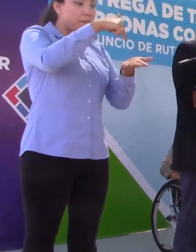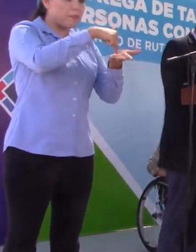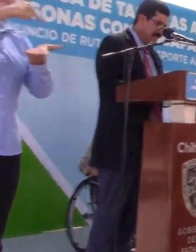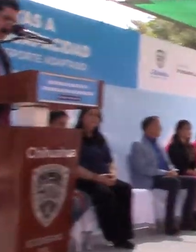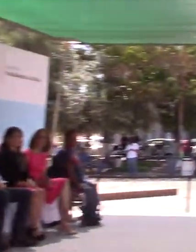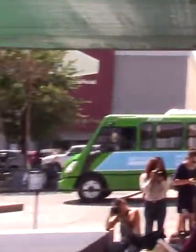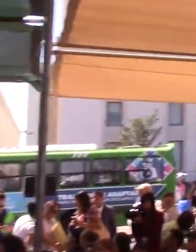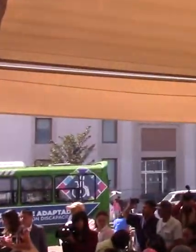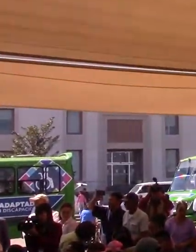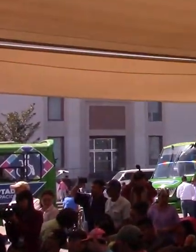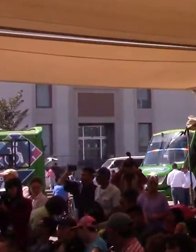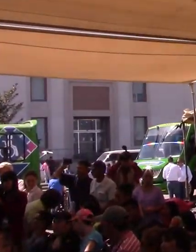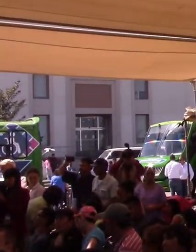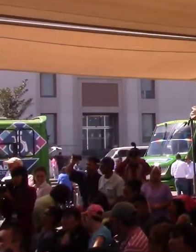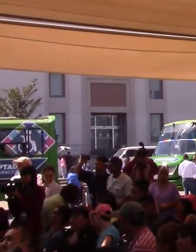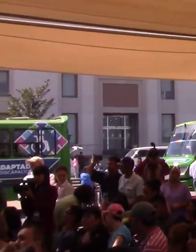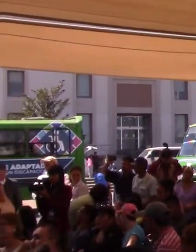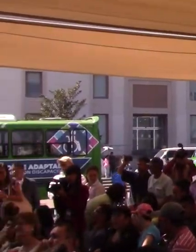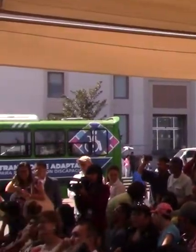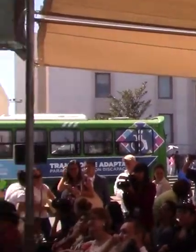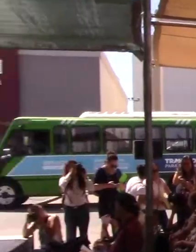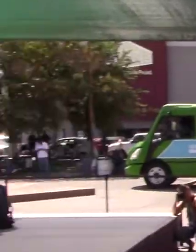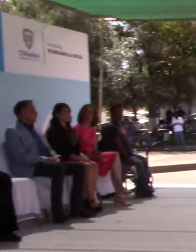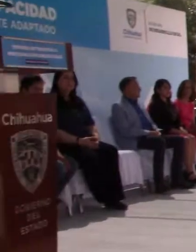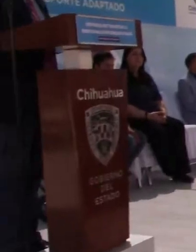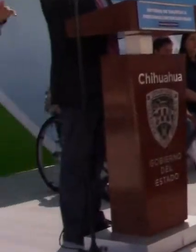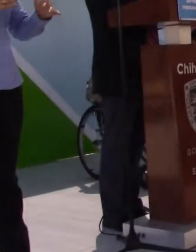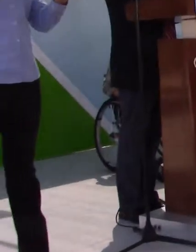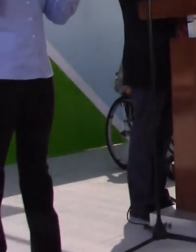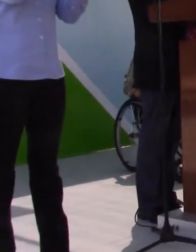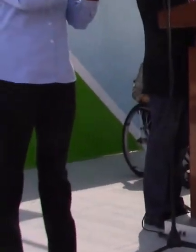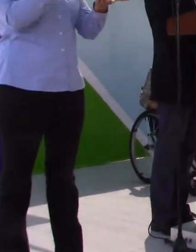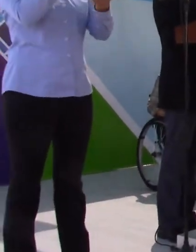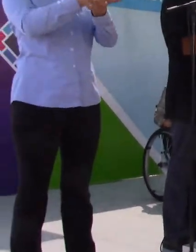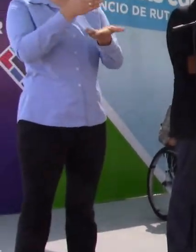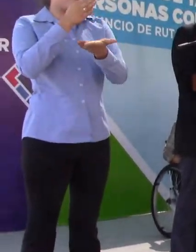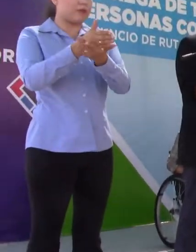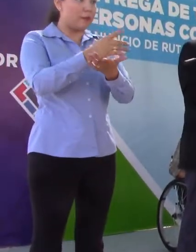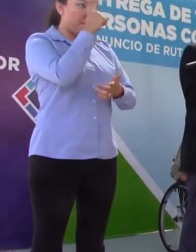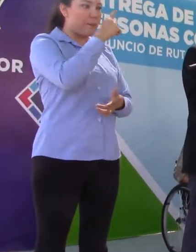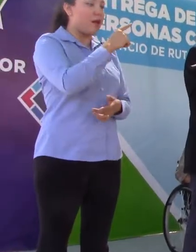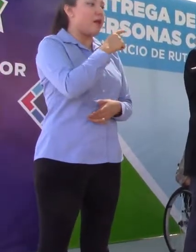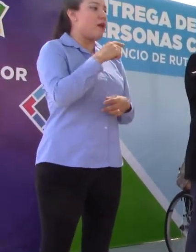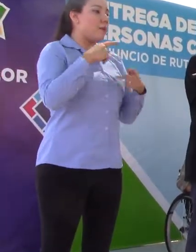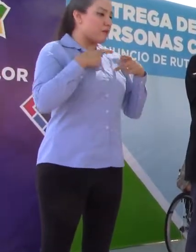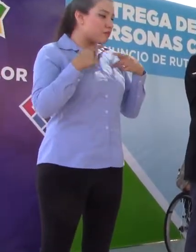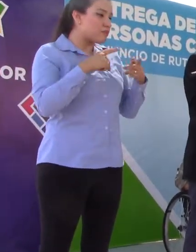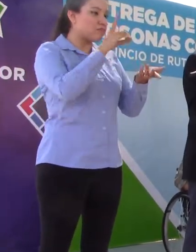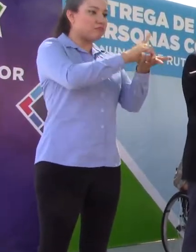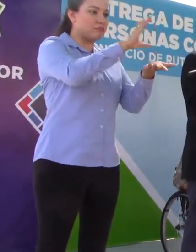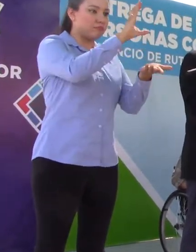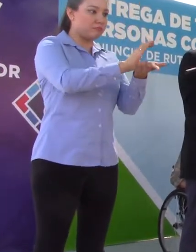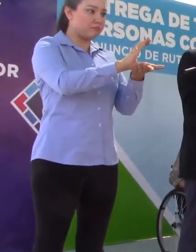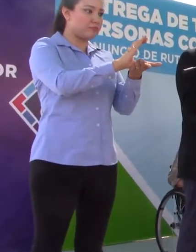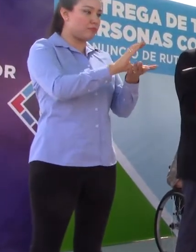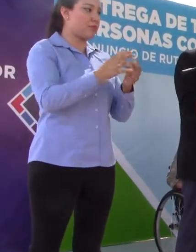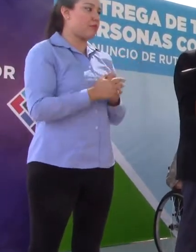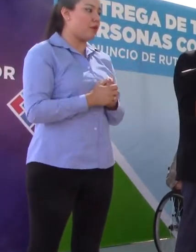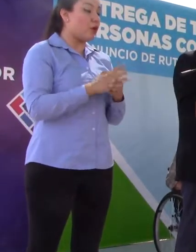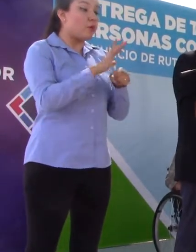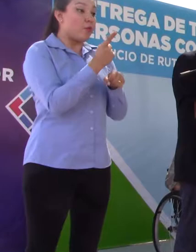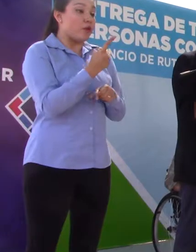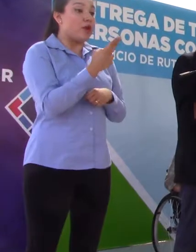exista acceso a las mismas oportunidades para las personas con algún tipo de discapacidad, porque